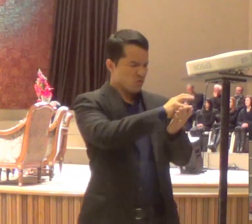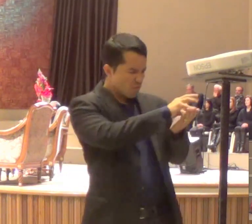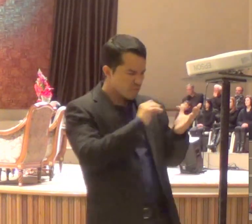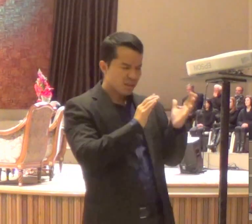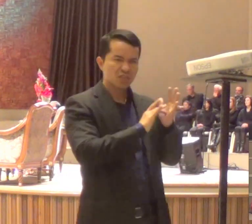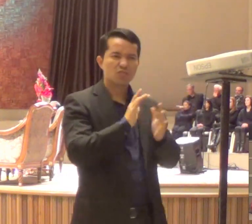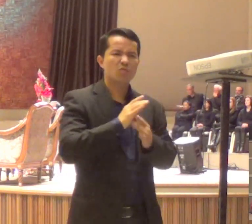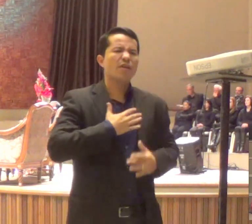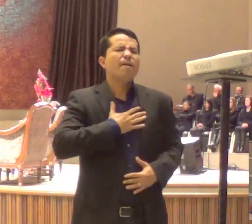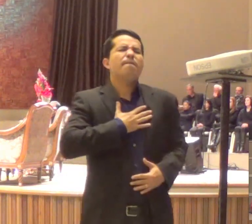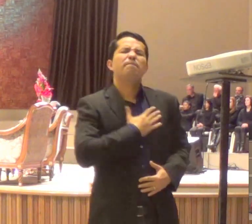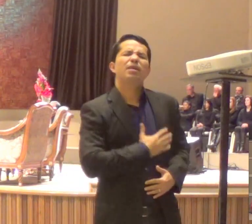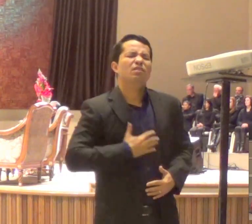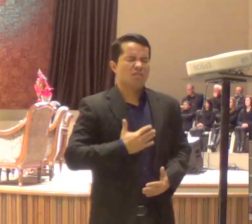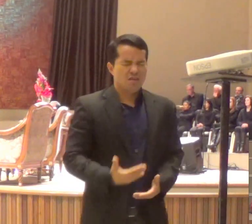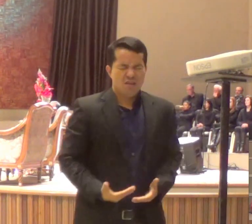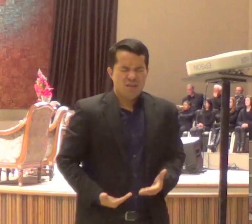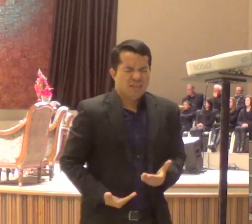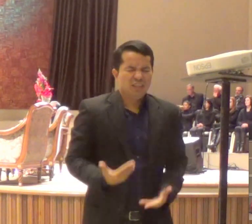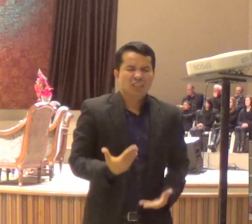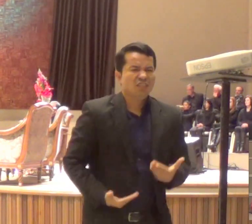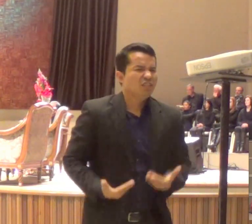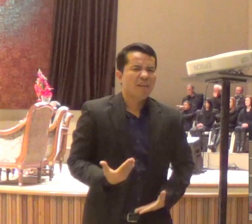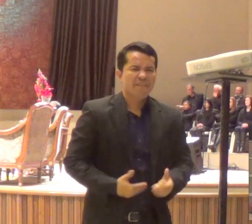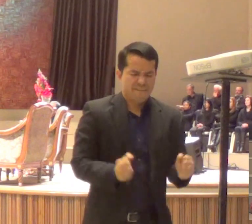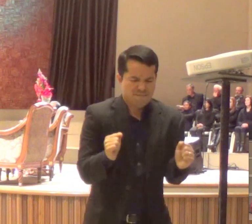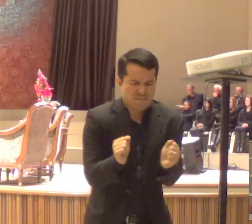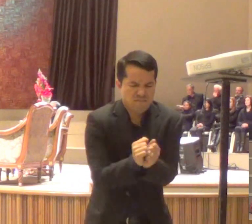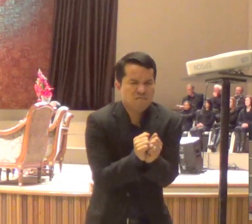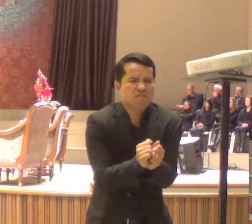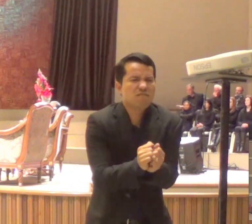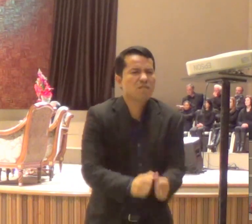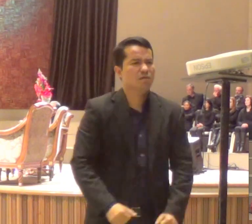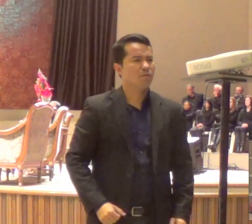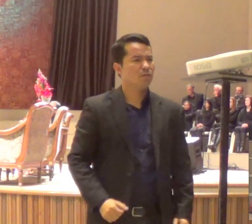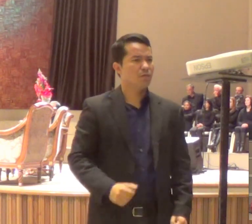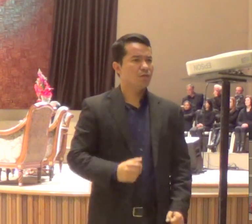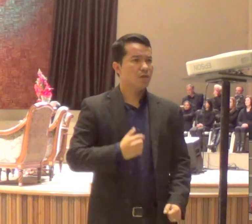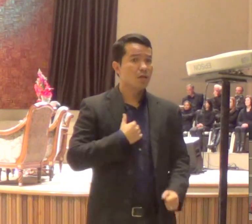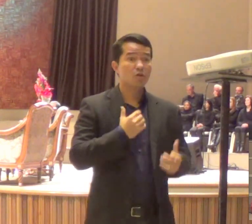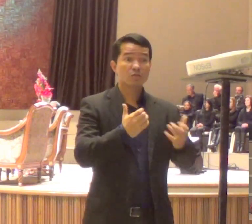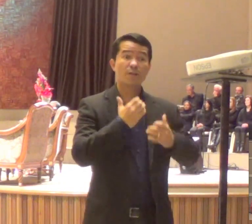querido, eu queria desafiar você, a um dia trabalhar lá fora, nesse frio,